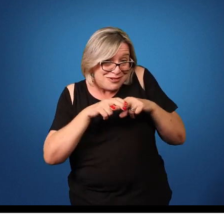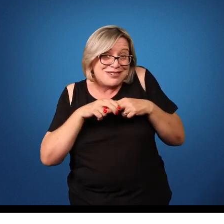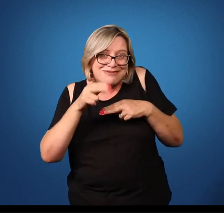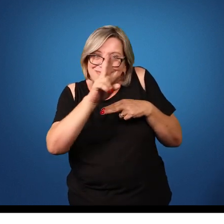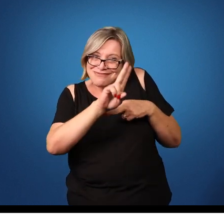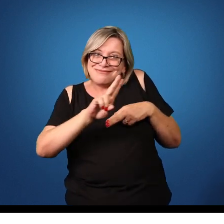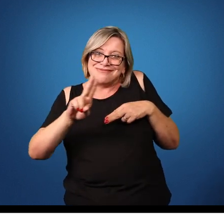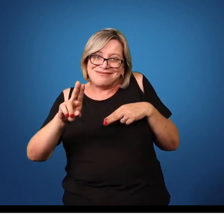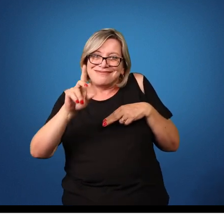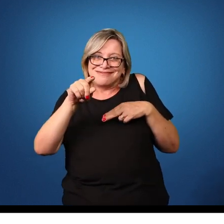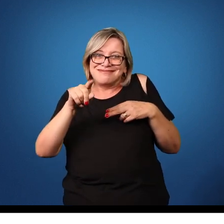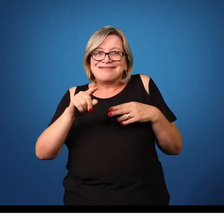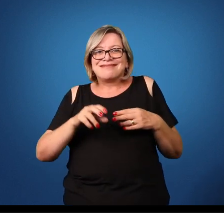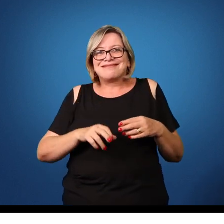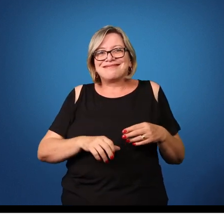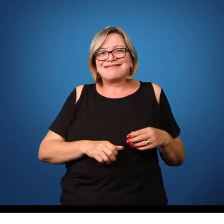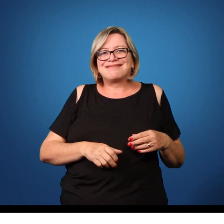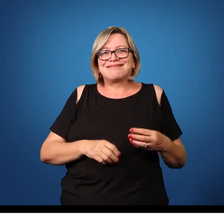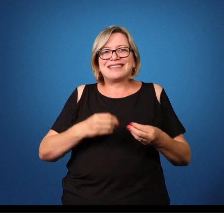amarelão, né?